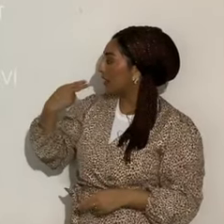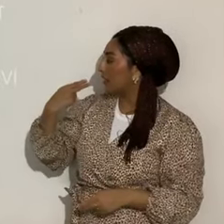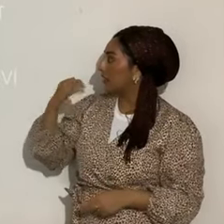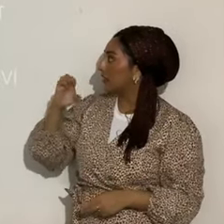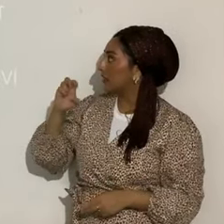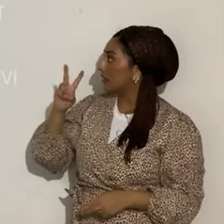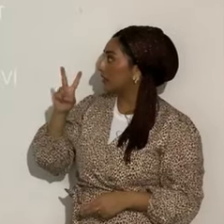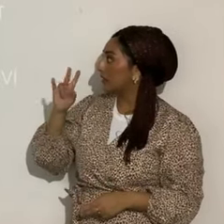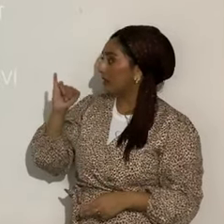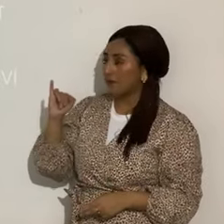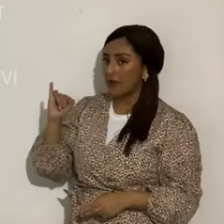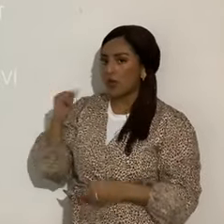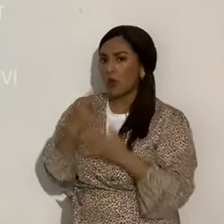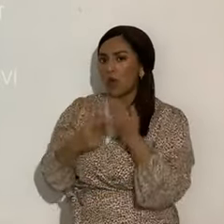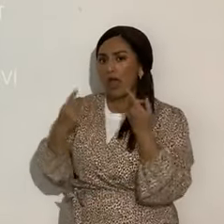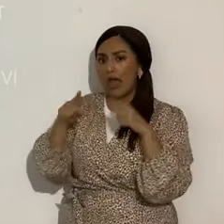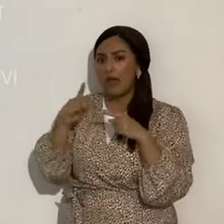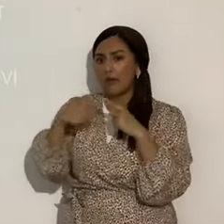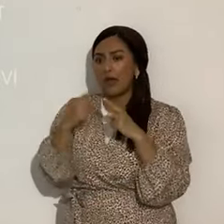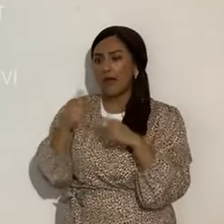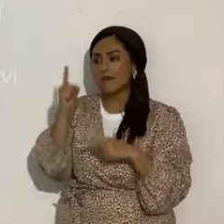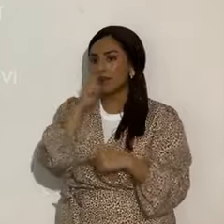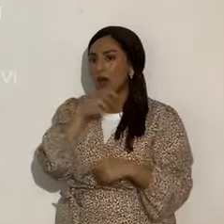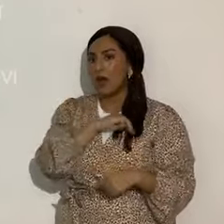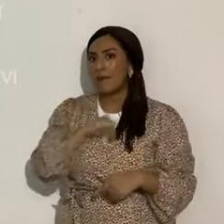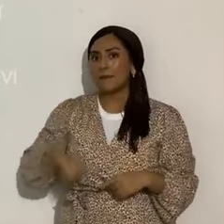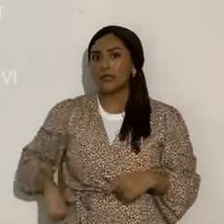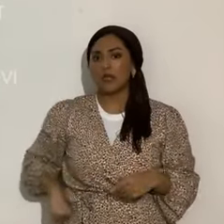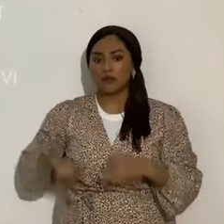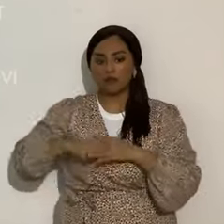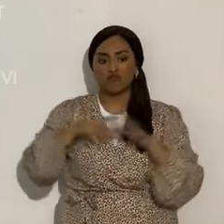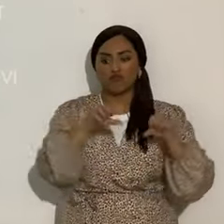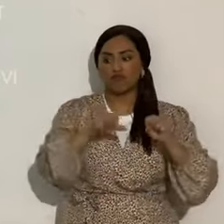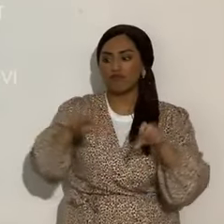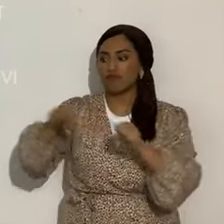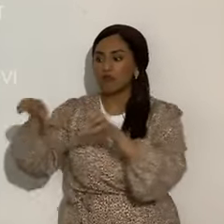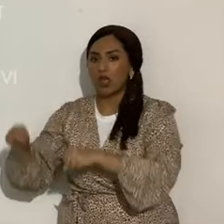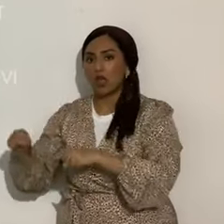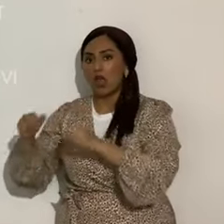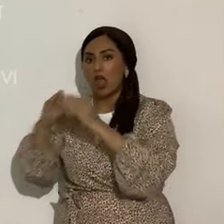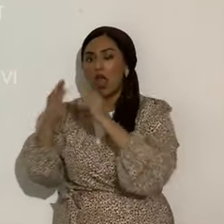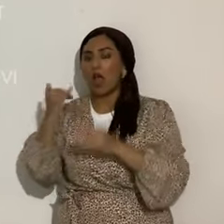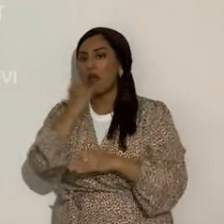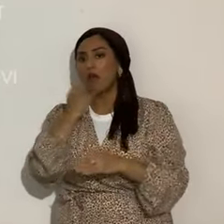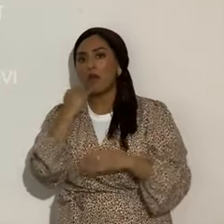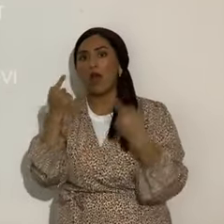perseguir a la amada casa de Judá y después a la casa de Israel? Tremendo, ¿no?